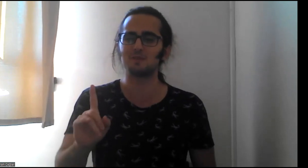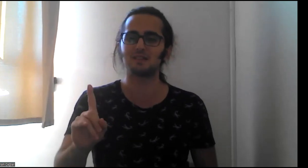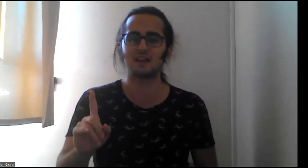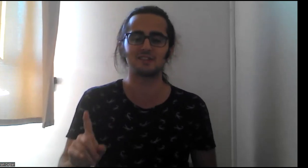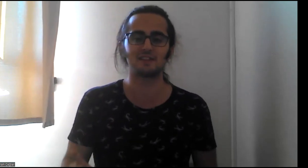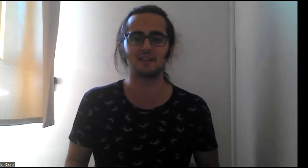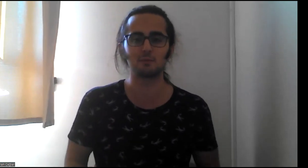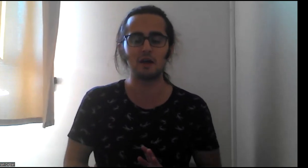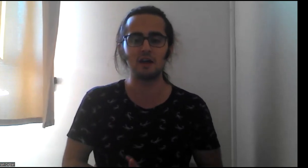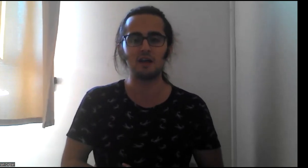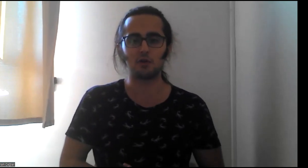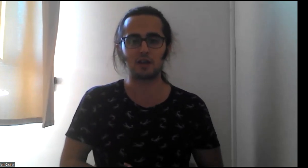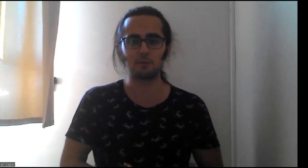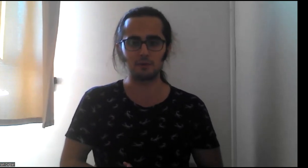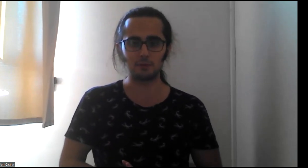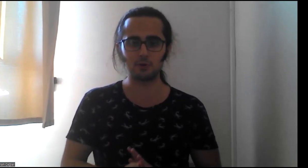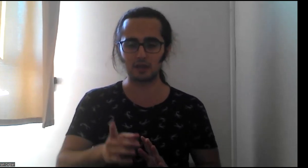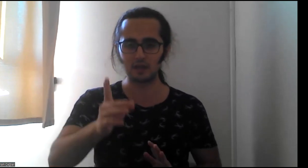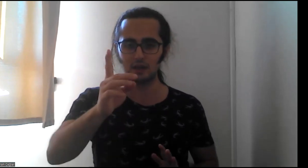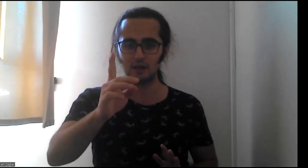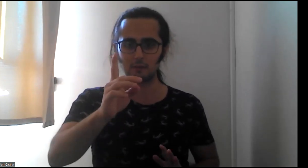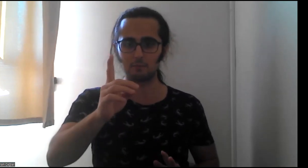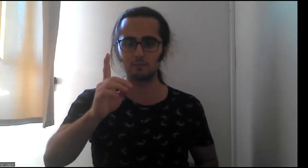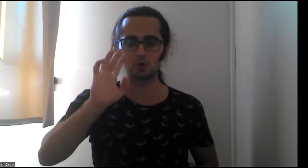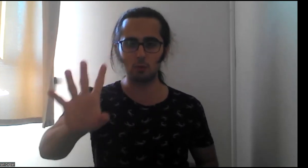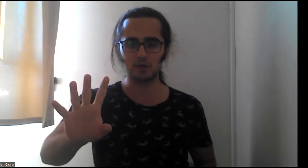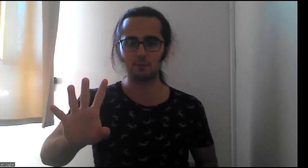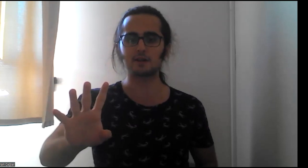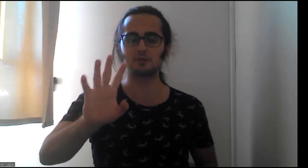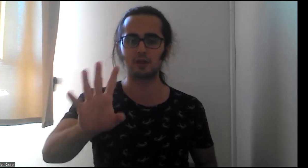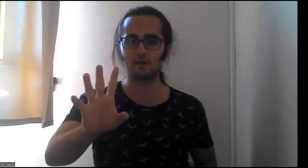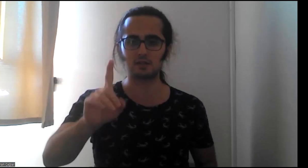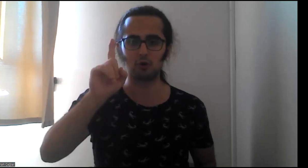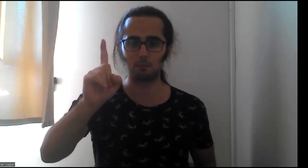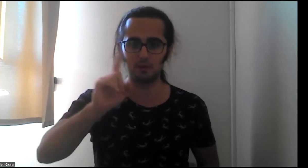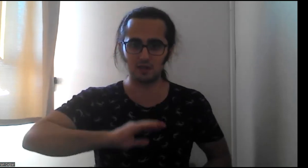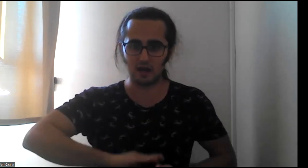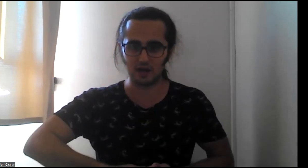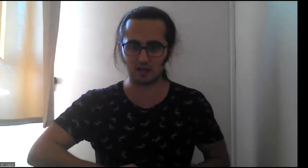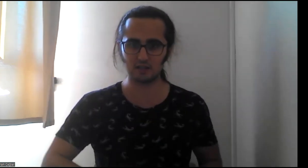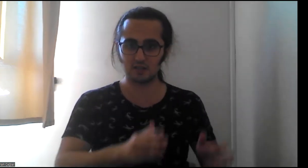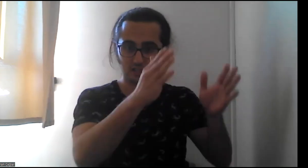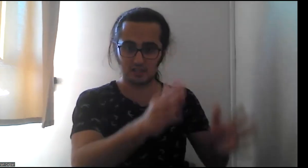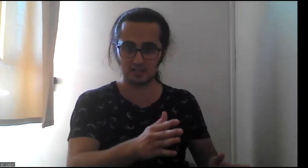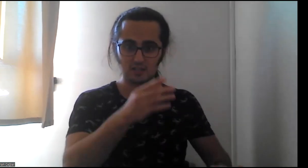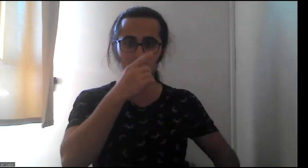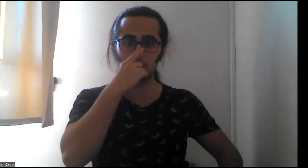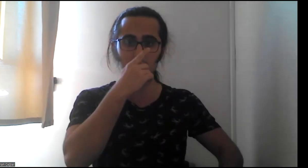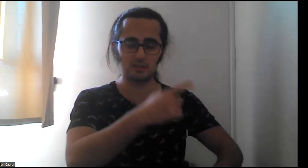bir tık heyecanlandım. Ondan yapamadım. Okey. Son bir kere baştan sona yavaş yapıyorum. Bir arkadaş, kişi ben